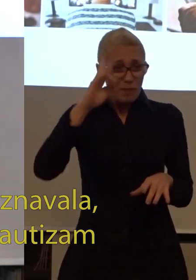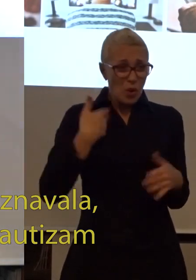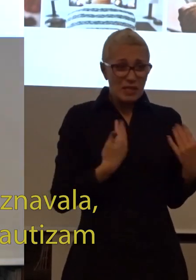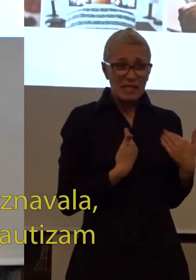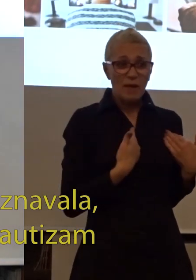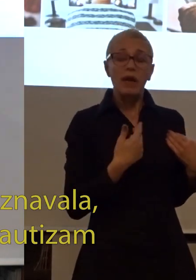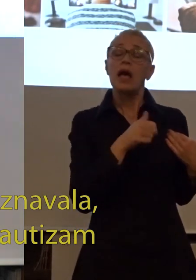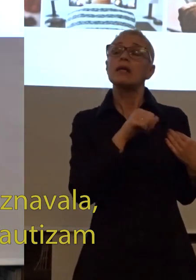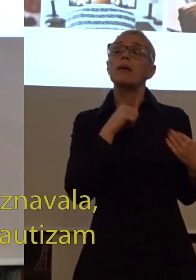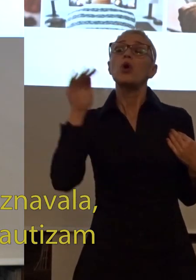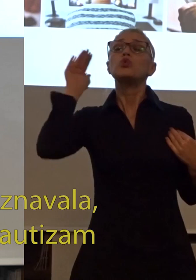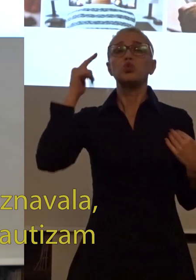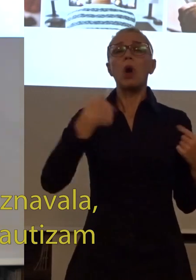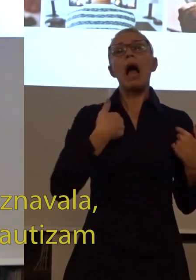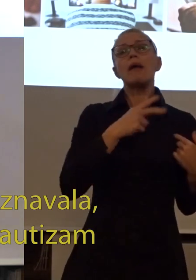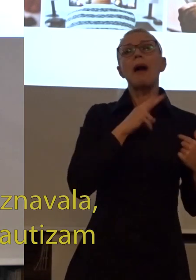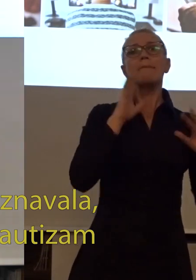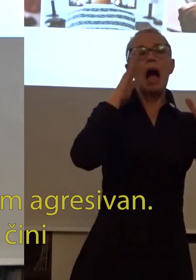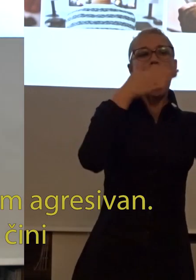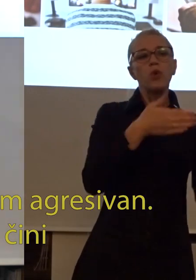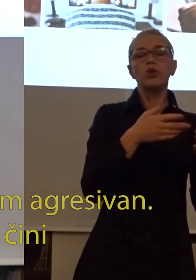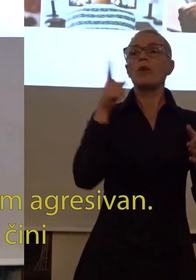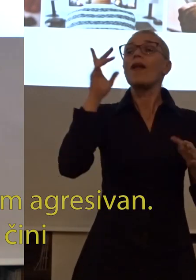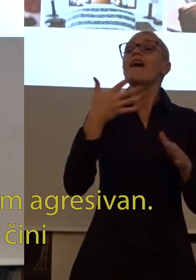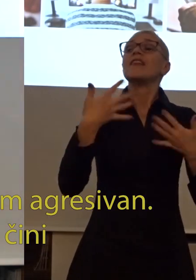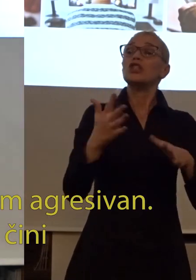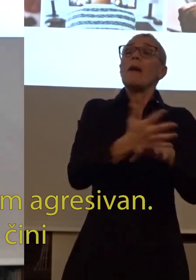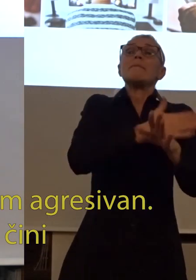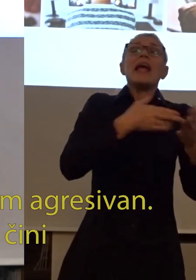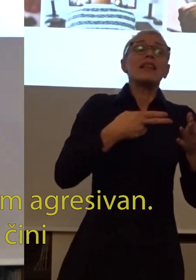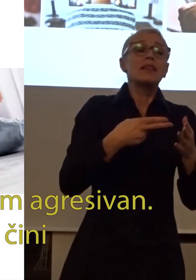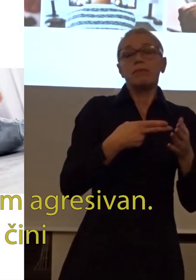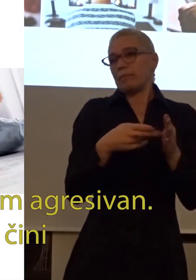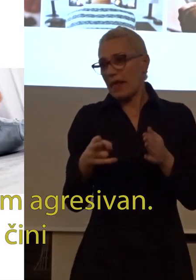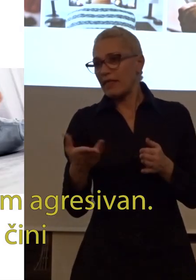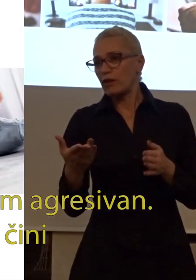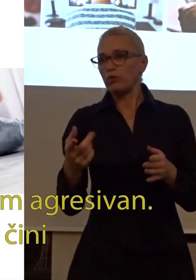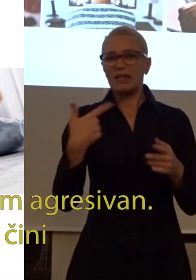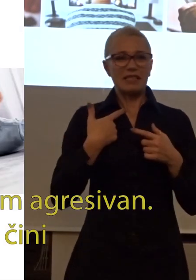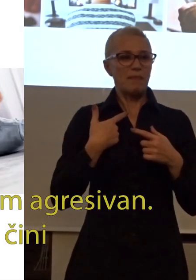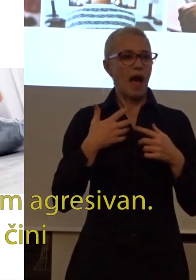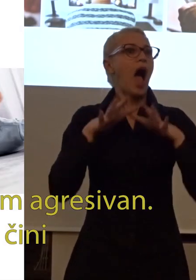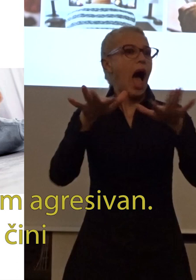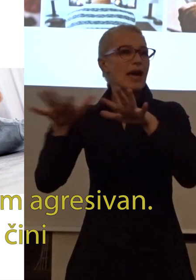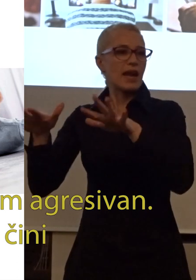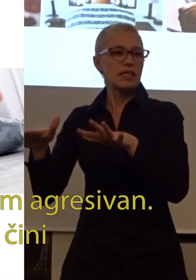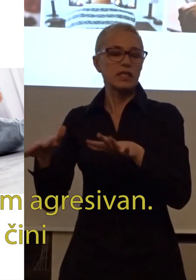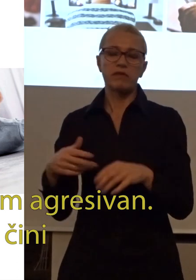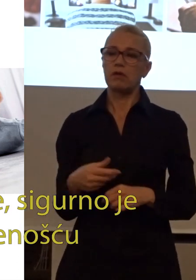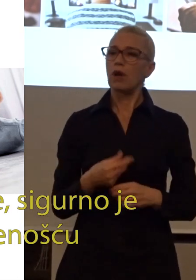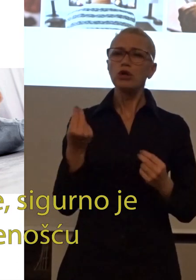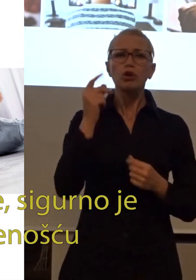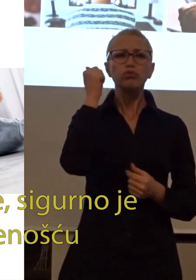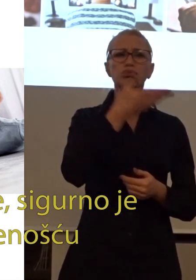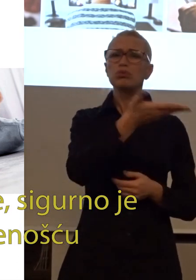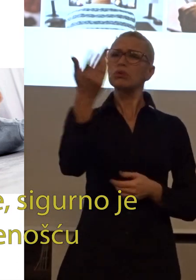čula da imam autizam tako što je predpostavila da sam agresivan. A zašto se ljudima